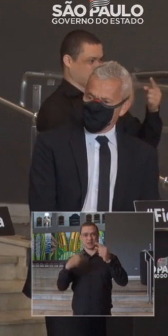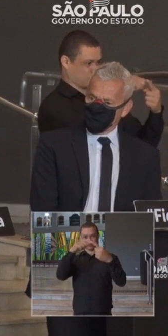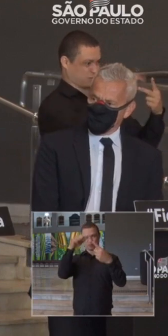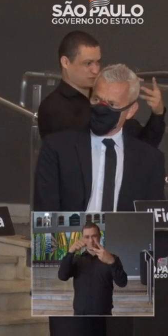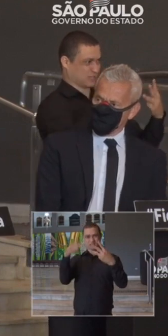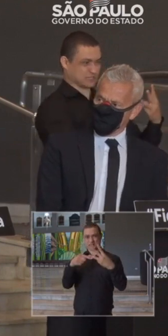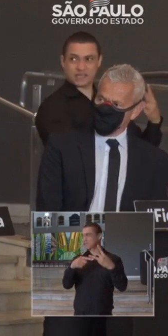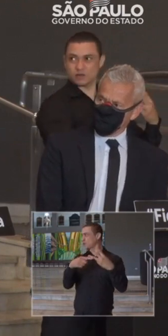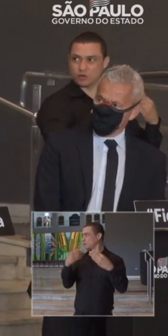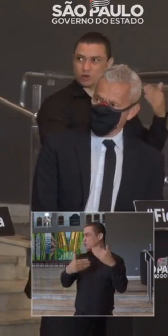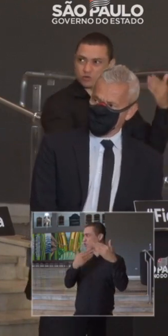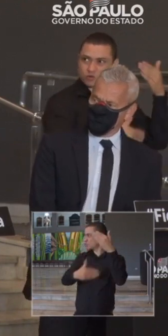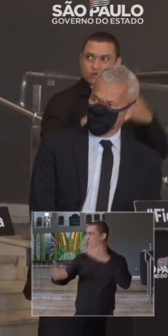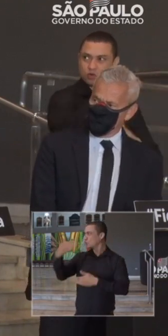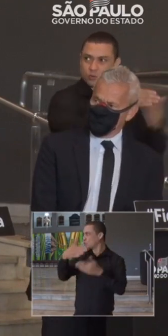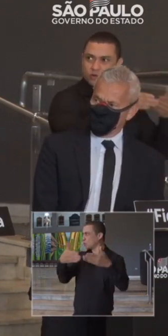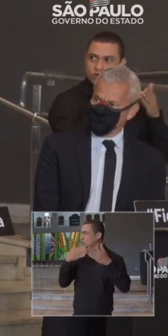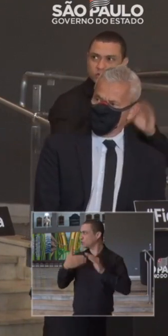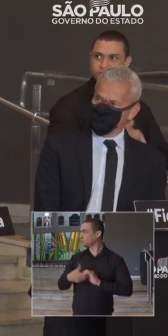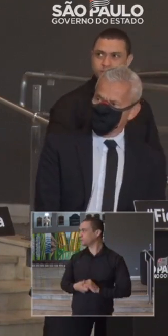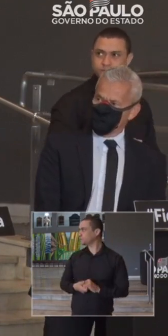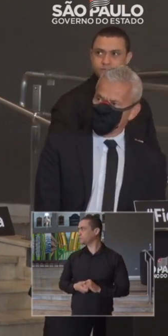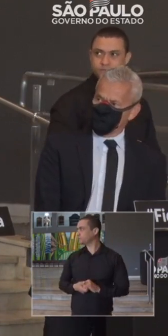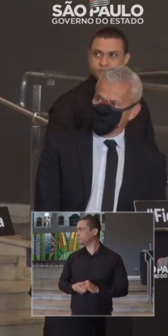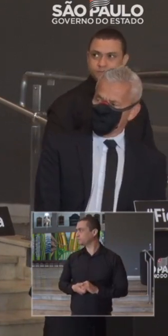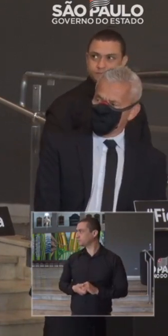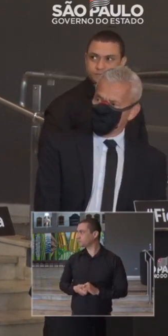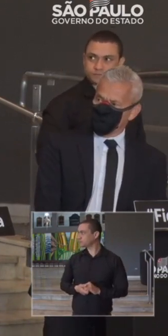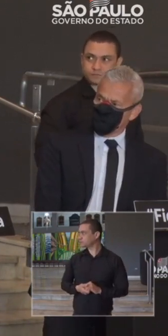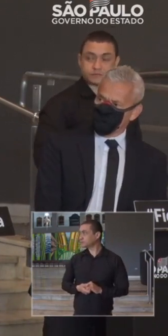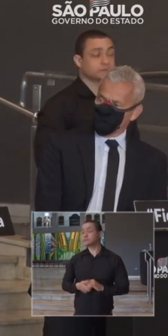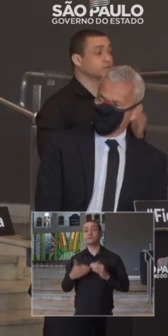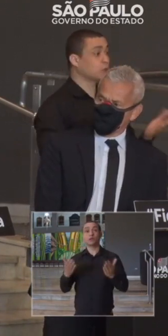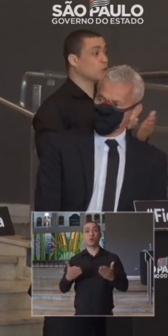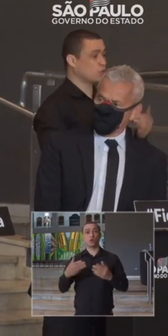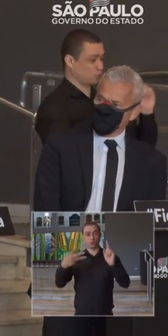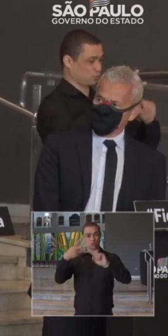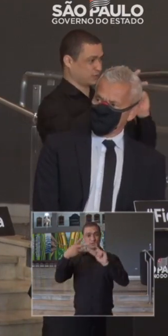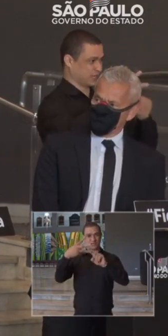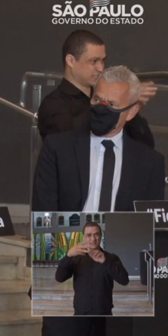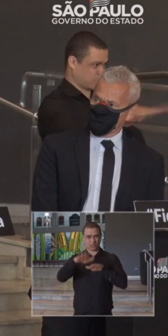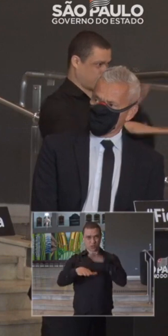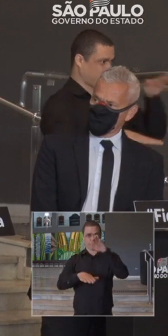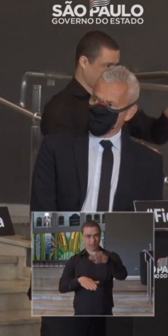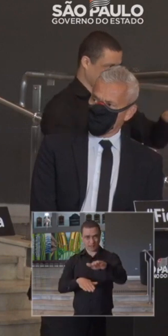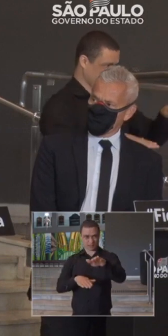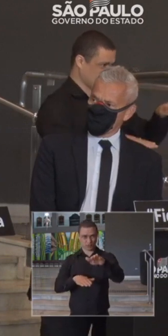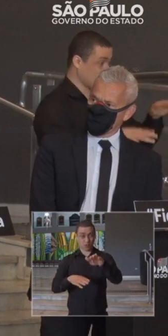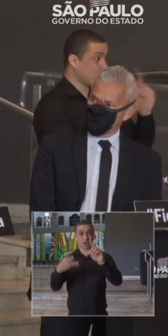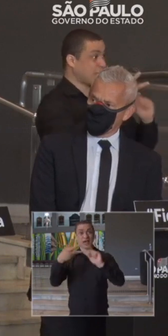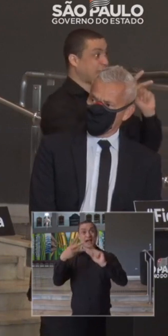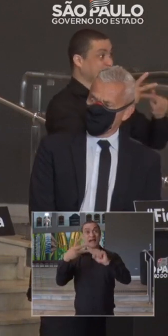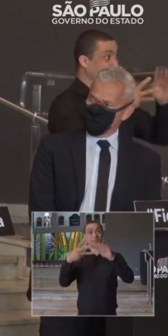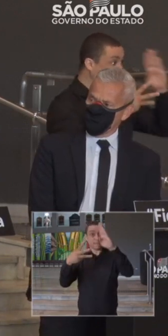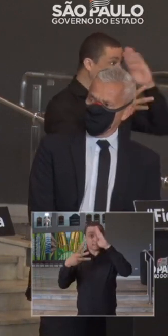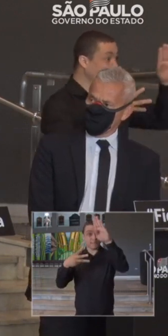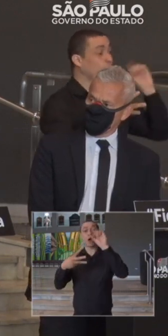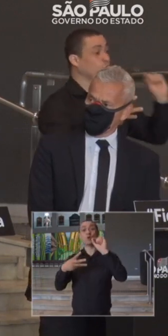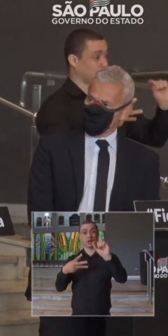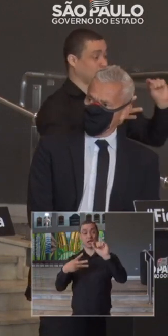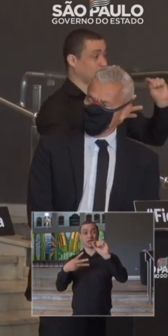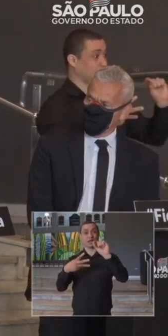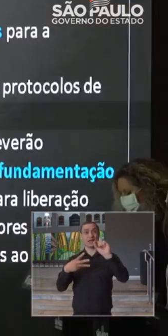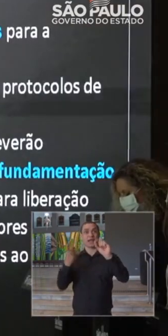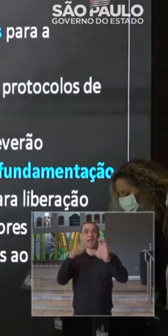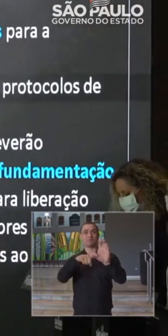peço para passar para o próximo slide, por favor, já para ir finalizando, o terceiro passo, a terceira premissa fundamental é